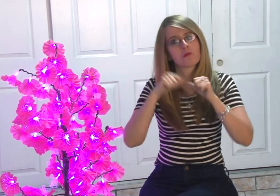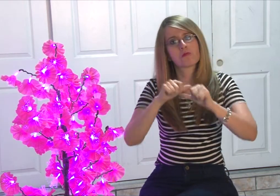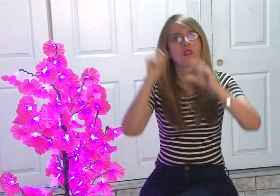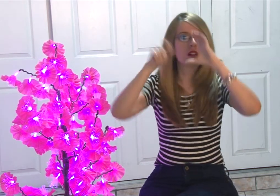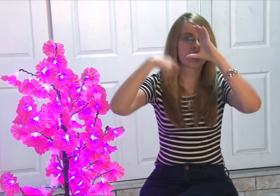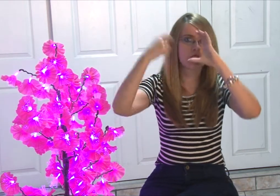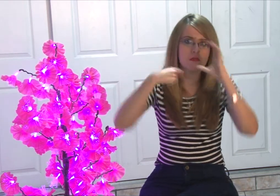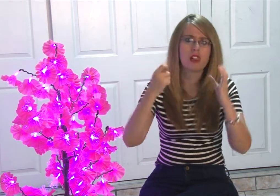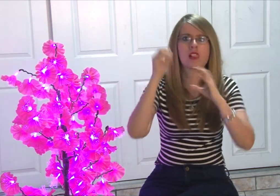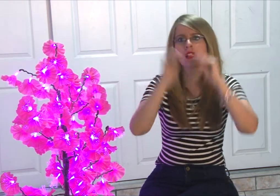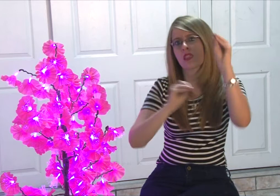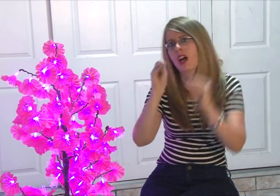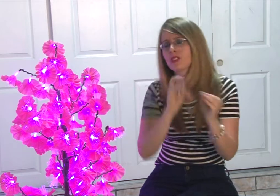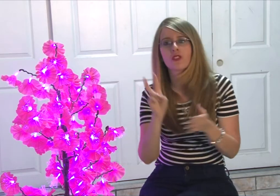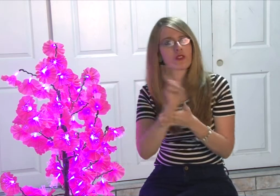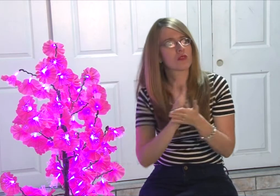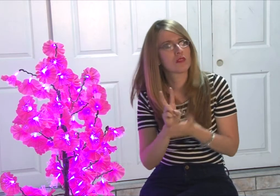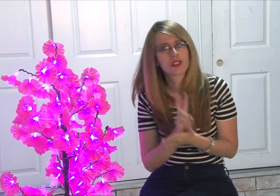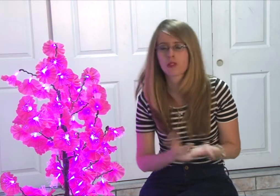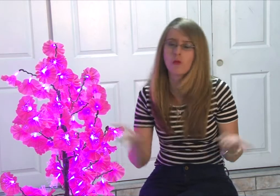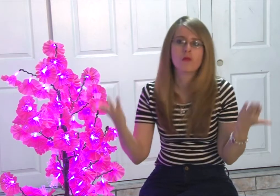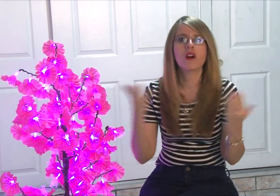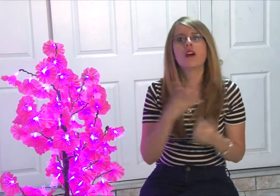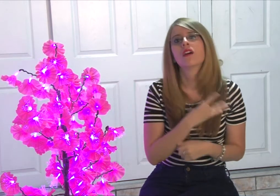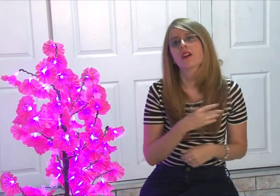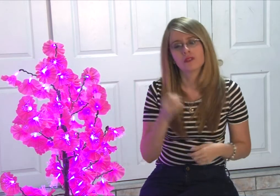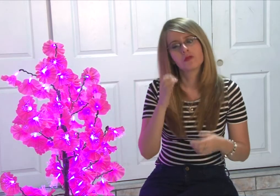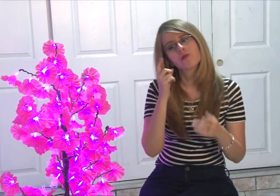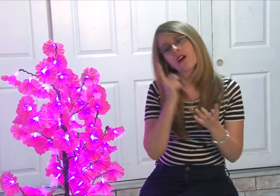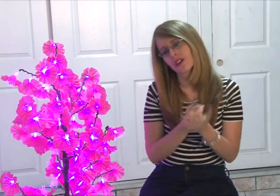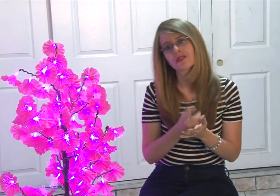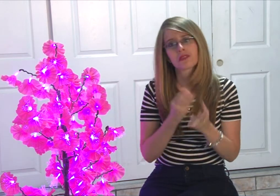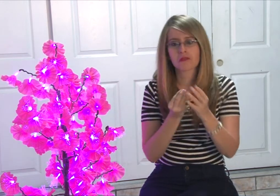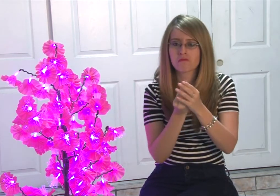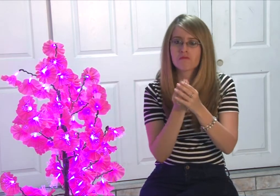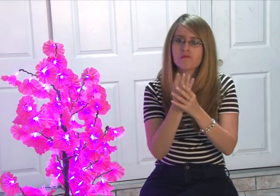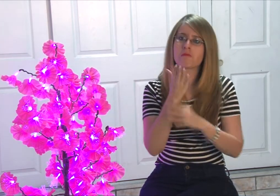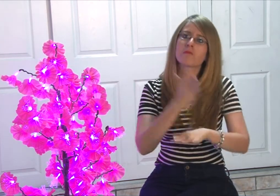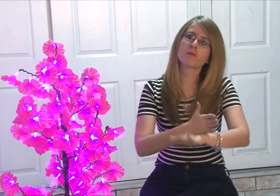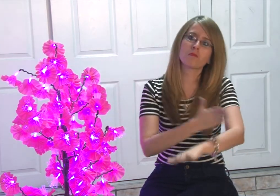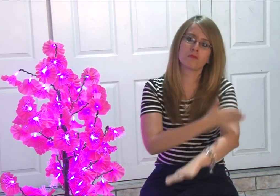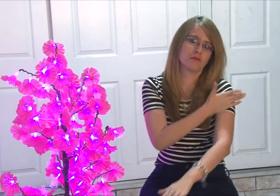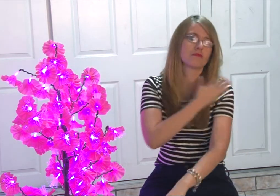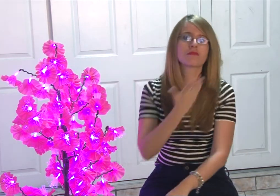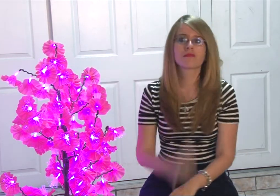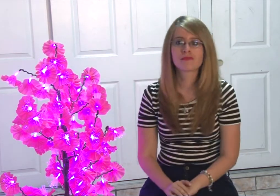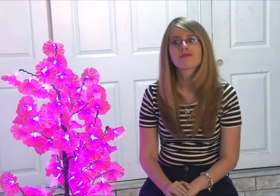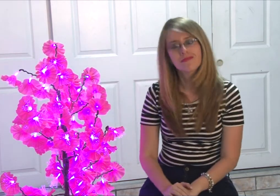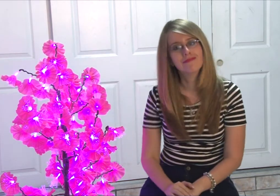y me animaron a seguir haciendo estos videos, entonces así he ido mejorando.